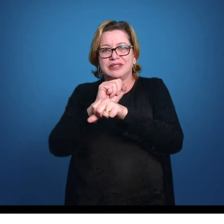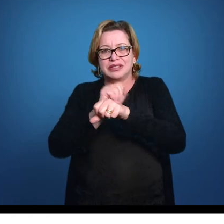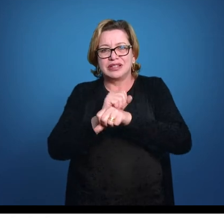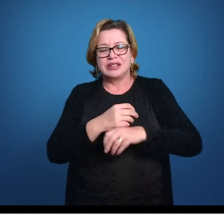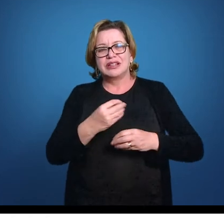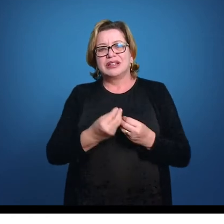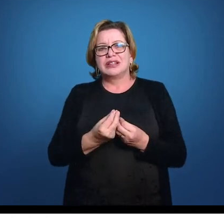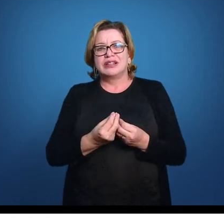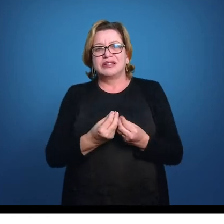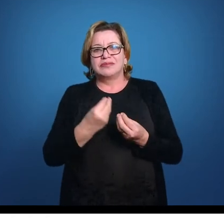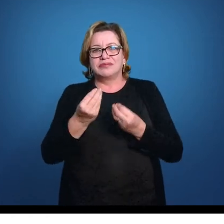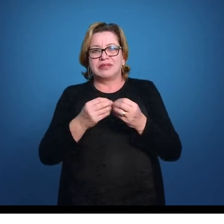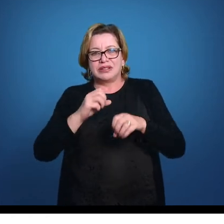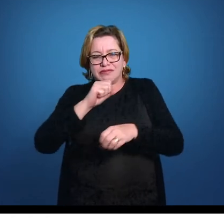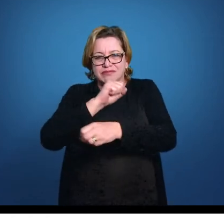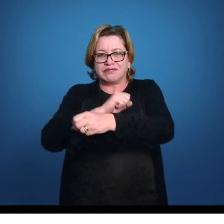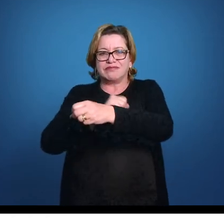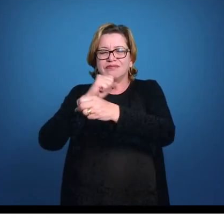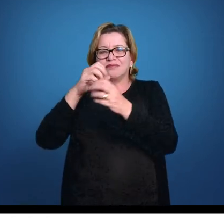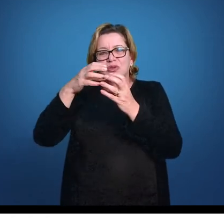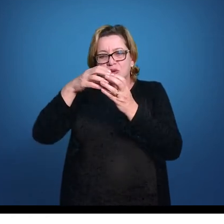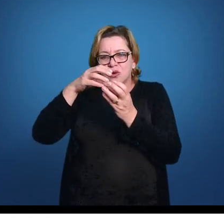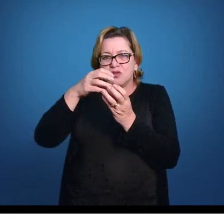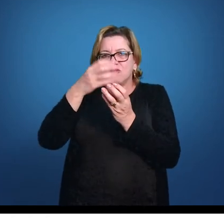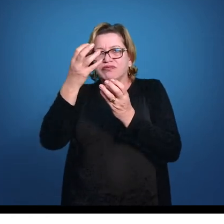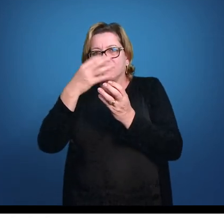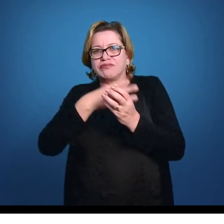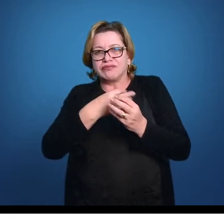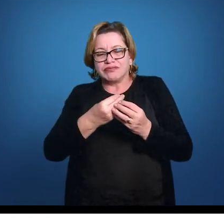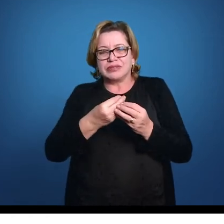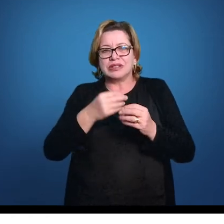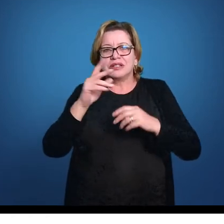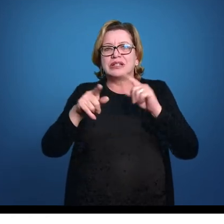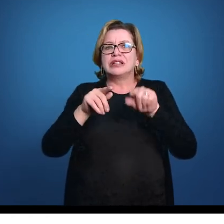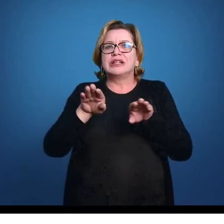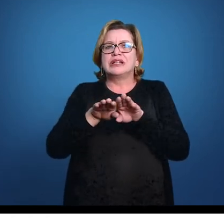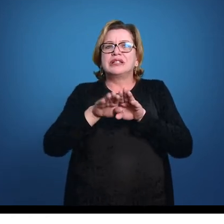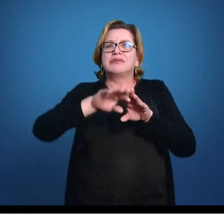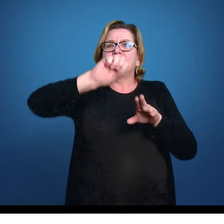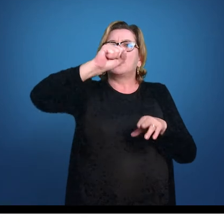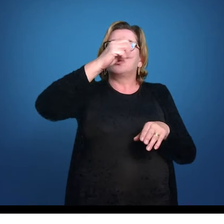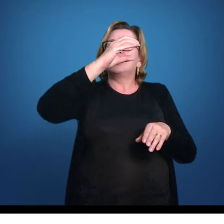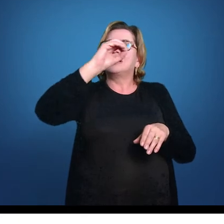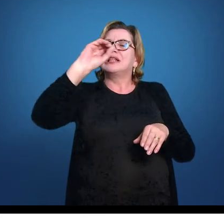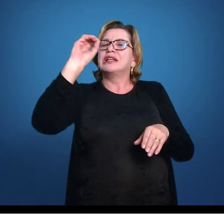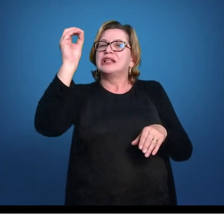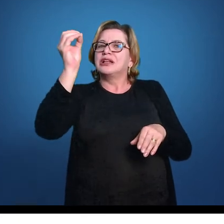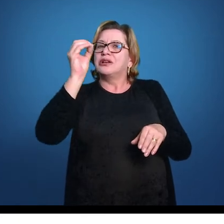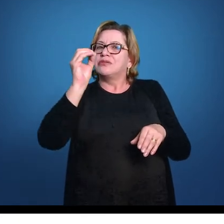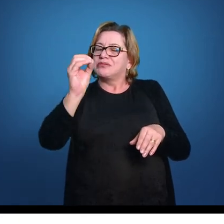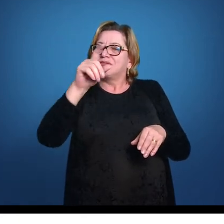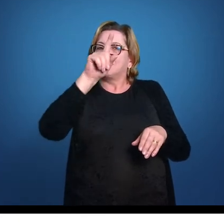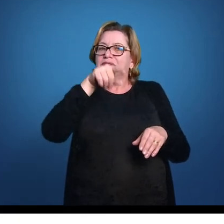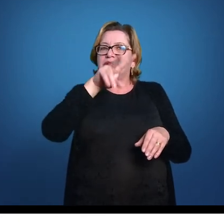e eclodir, o filhotinho eclode do ovo, e 80% das espécies são vivíparas, são espécies que